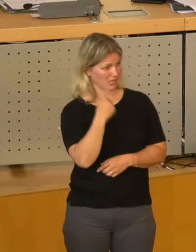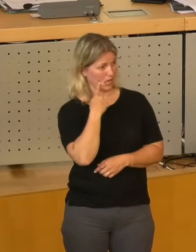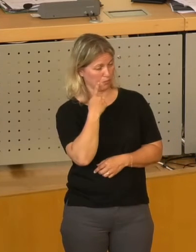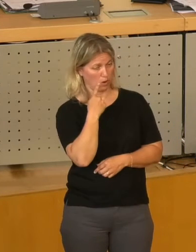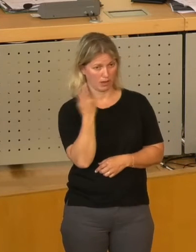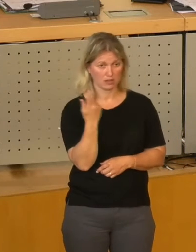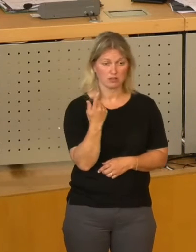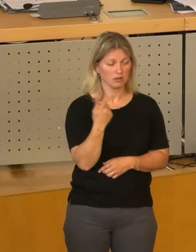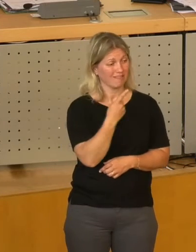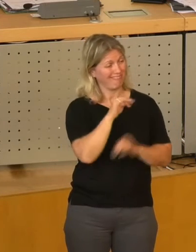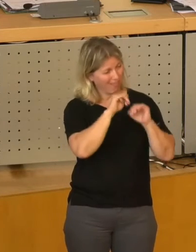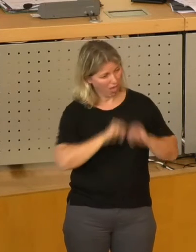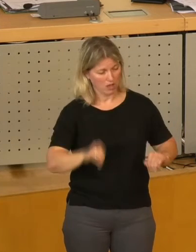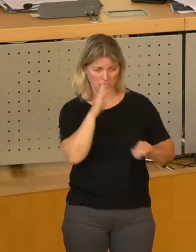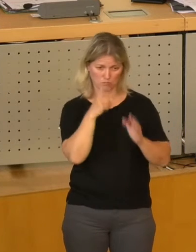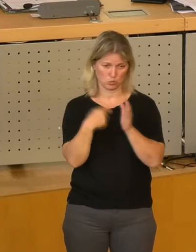zusätzlich kosten müsste,